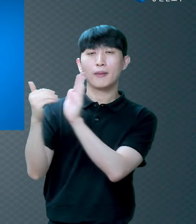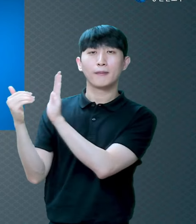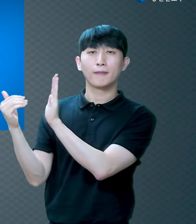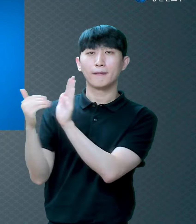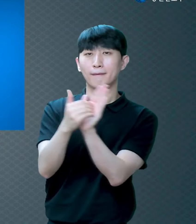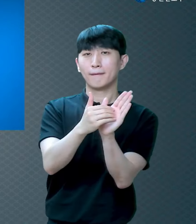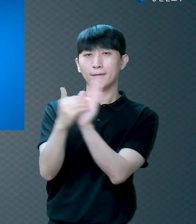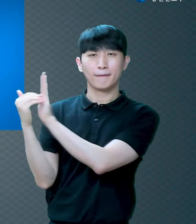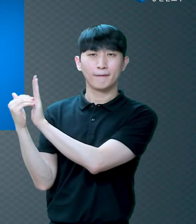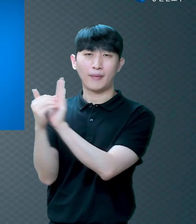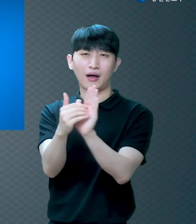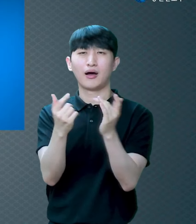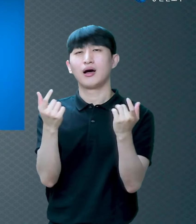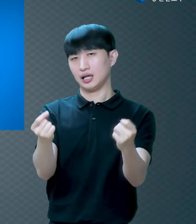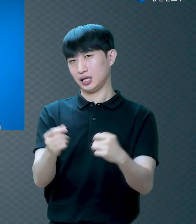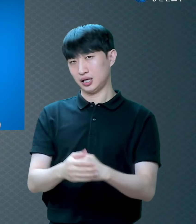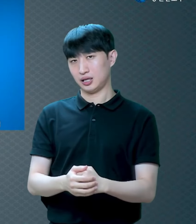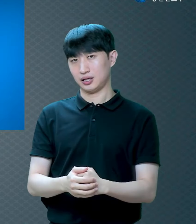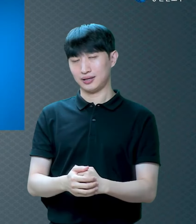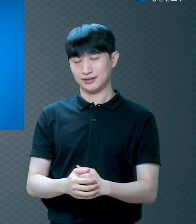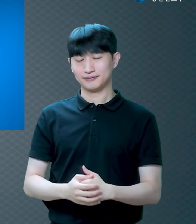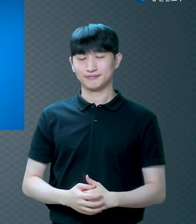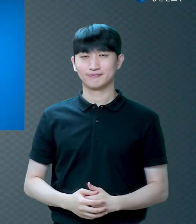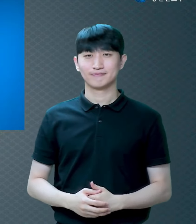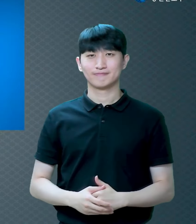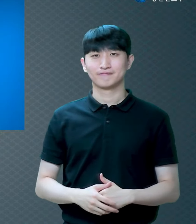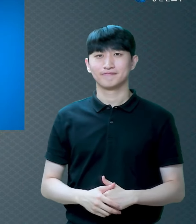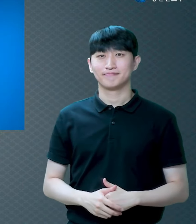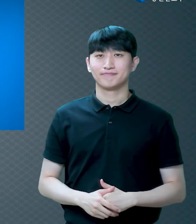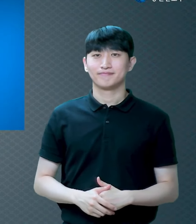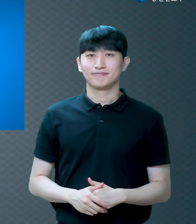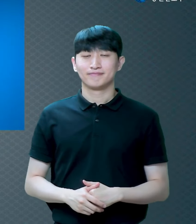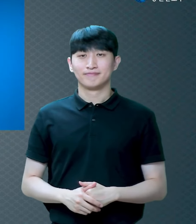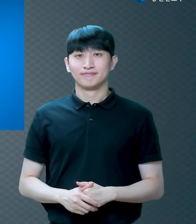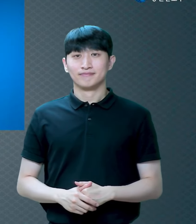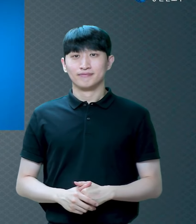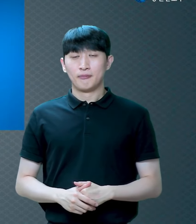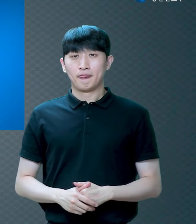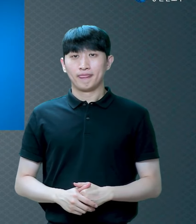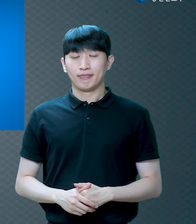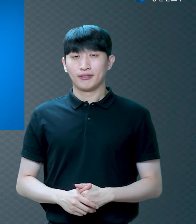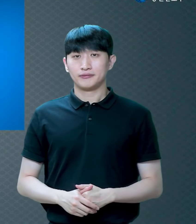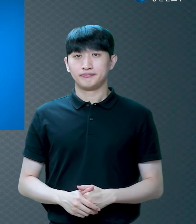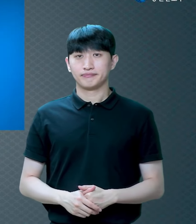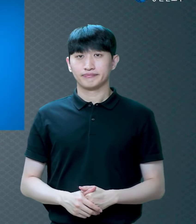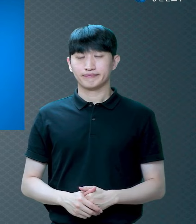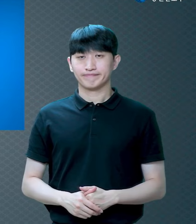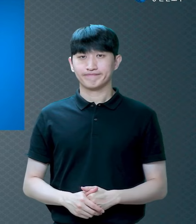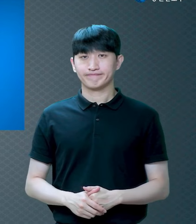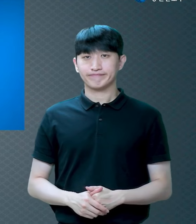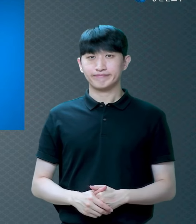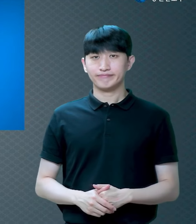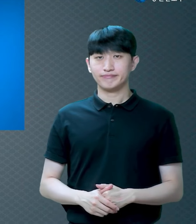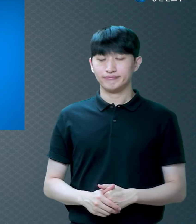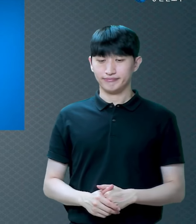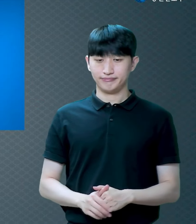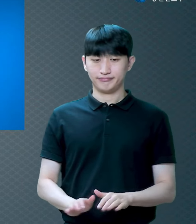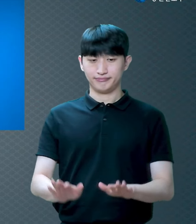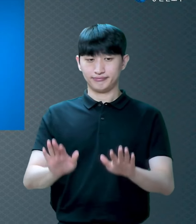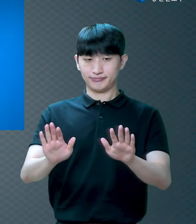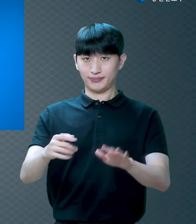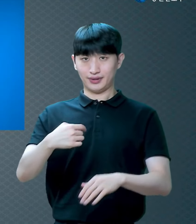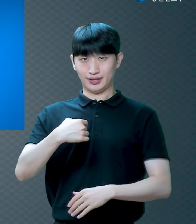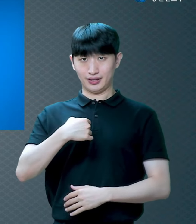힘들어요 자 보셔요 오늘의 나는 언제 만들어진 거예요